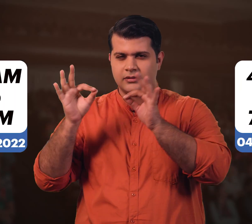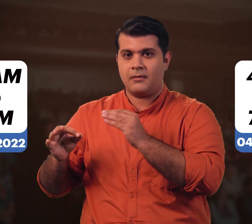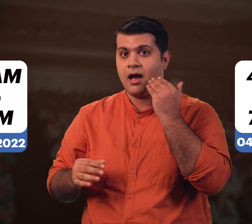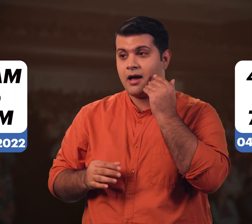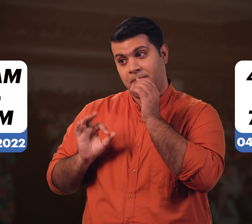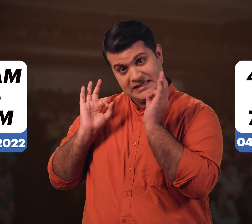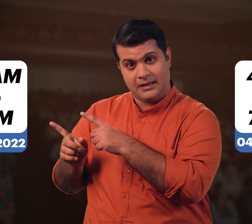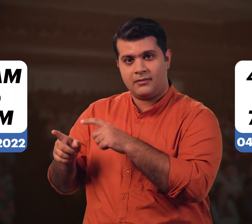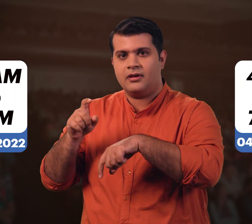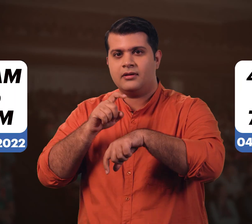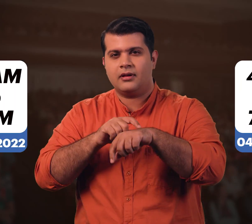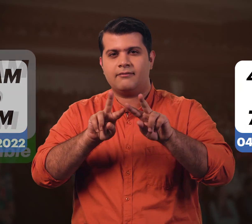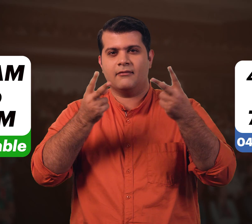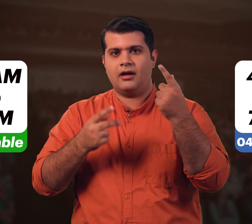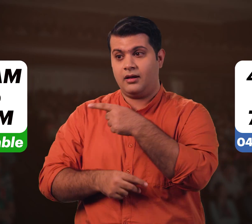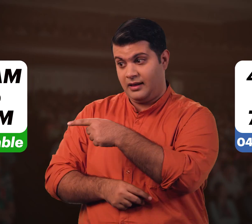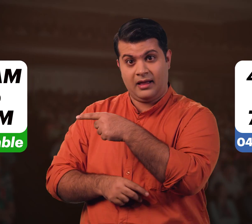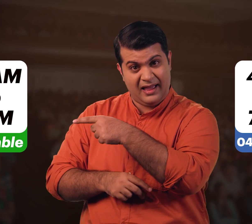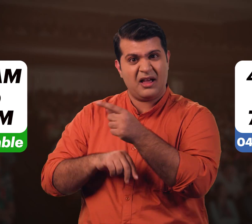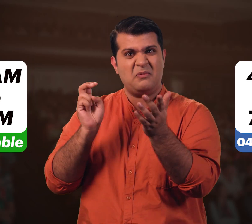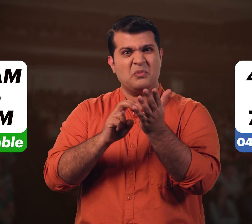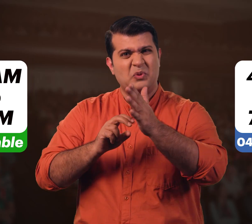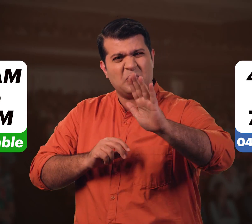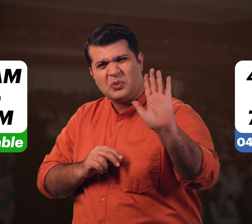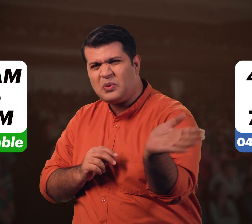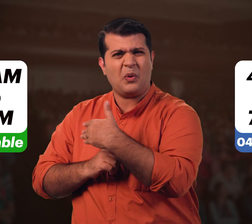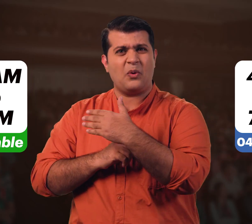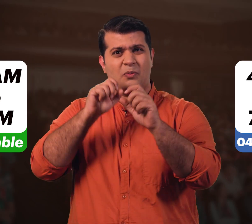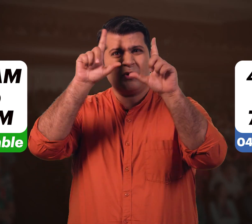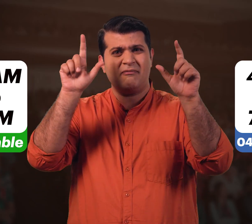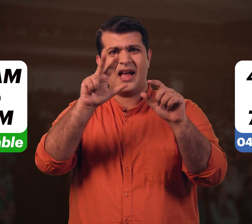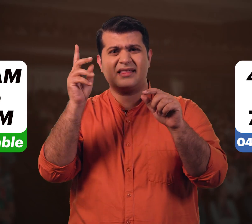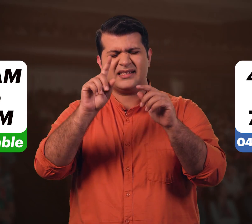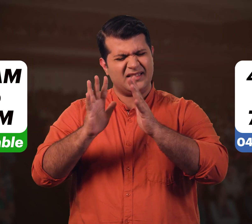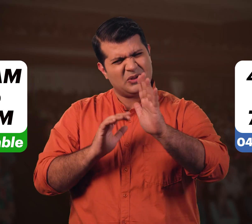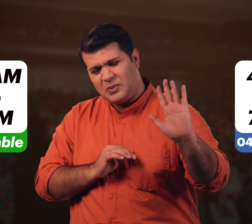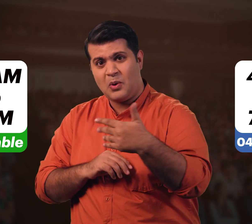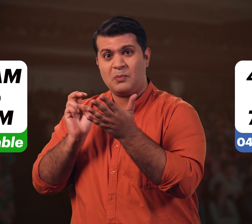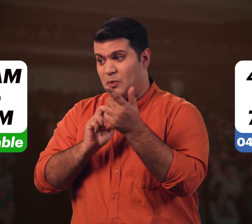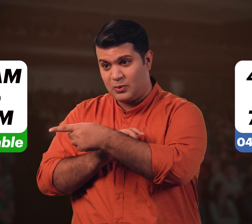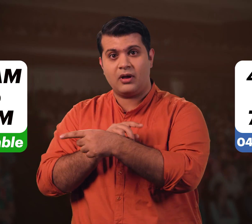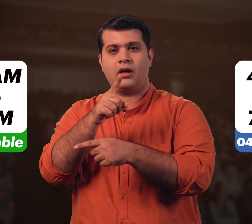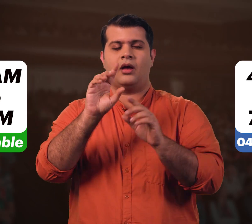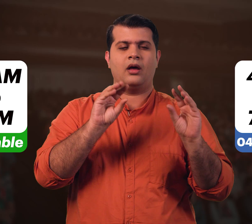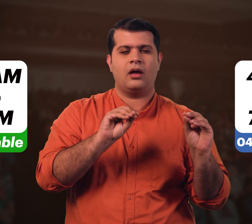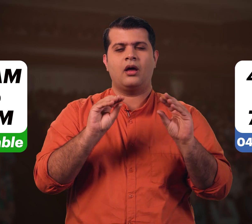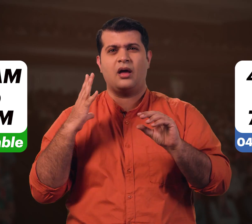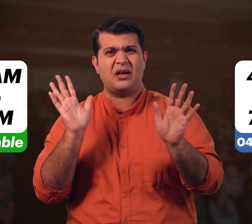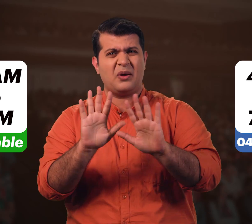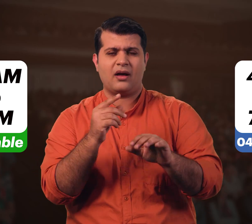પણ સમય અલગ છે આ સમય માટે ISL માં 83 મુવી માટે જળપતી ટિકીટ બુક કરો હવે રાની જોતા